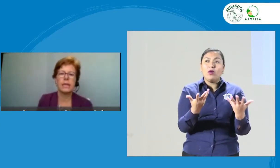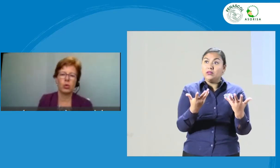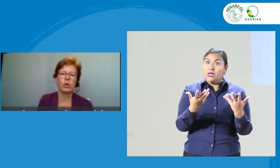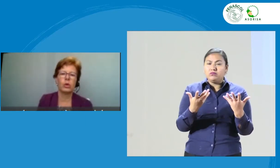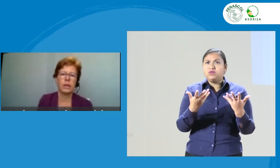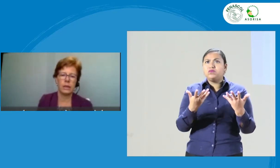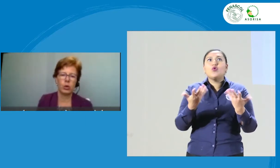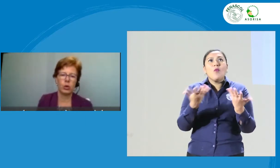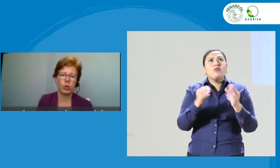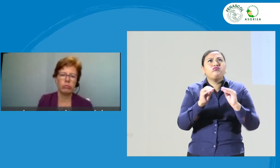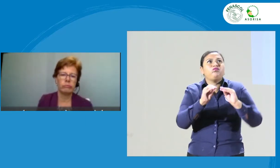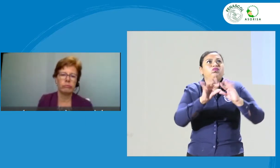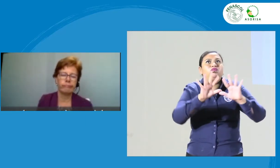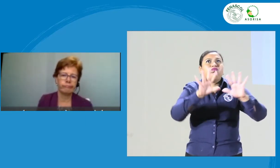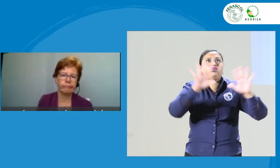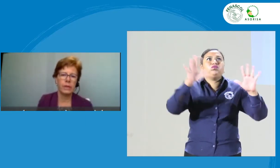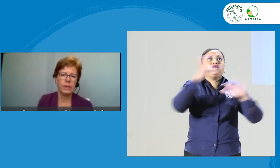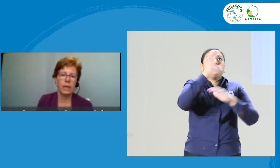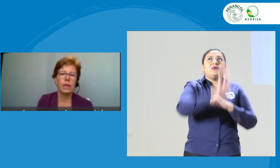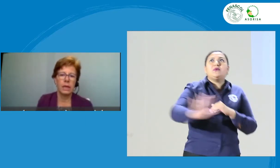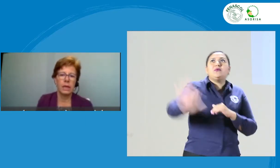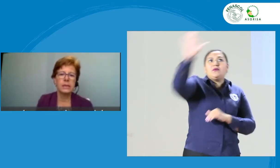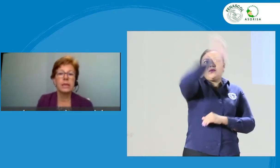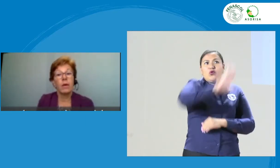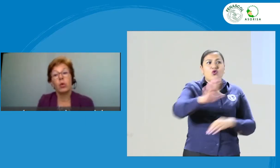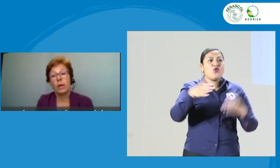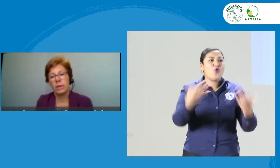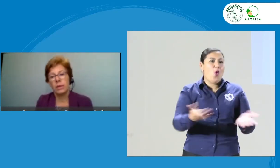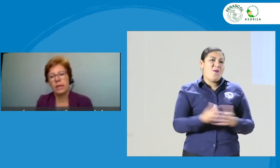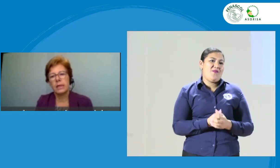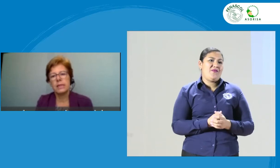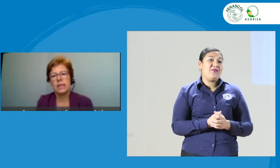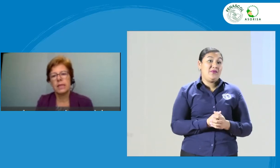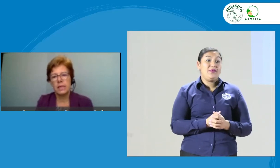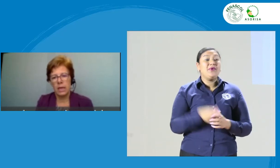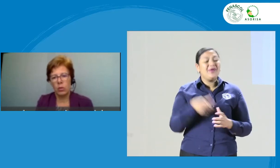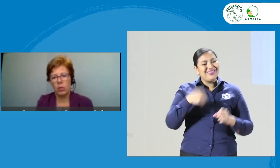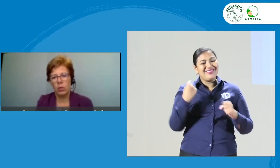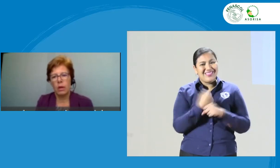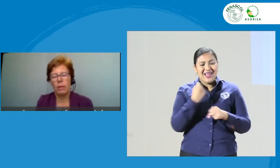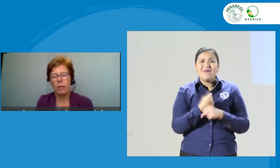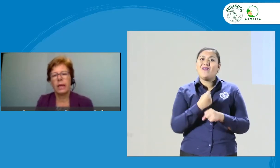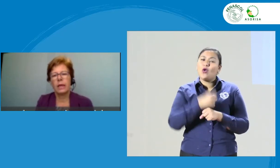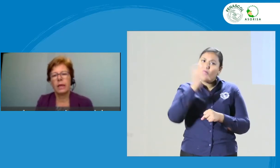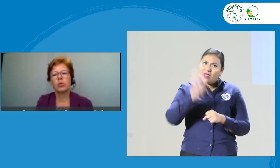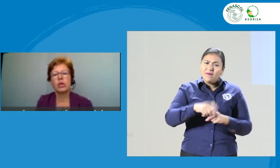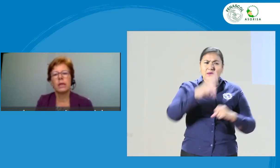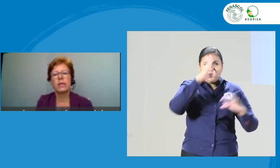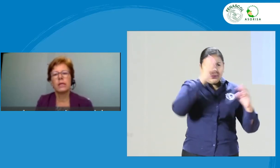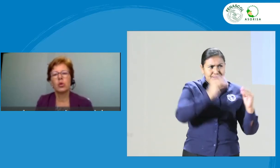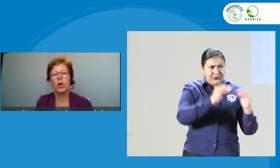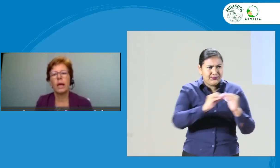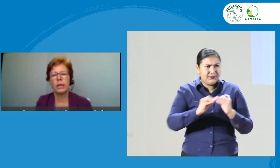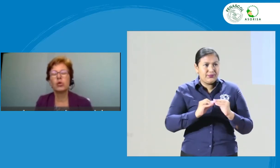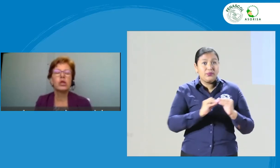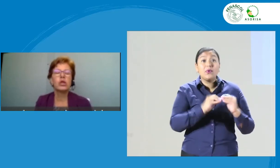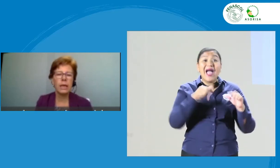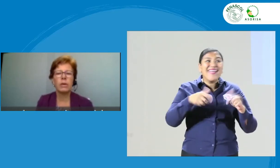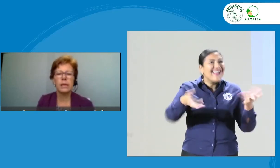a todo el país y a todo el territorio? Ese trabajo también hay que diseñar para que no se quede solo